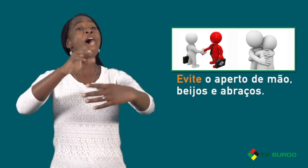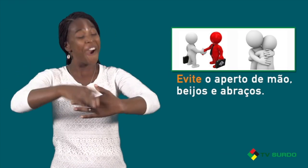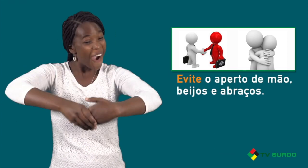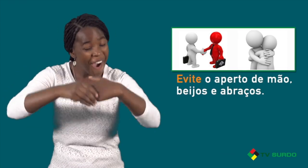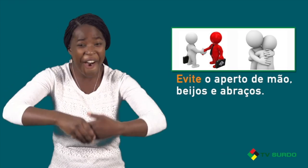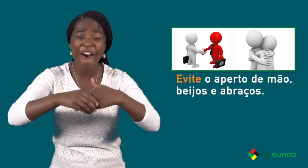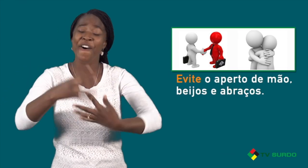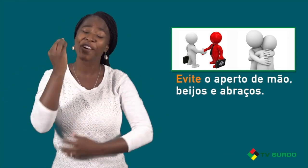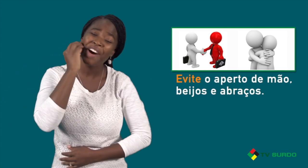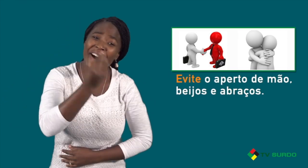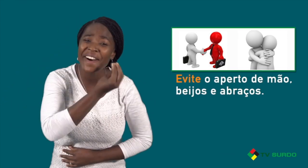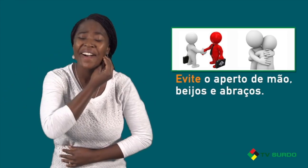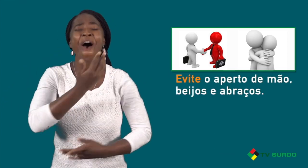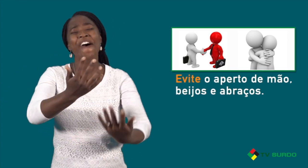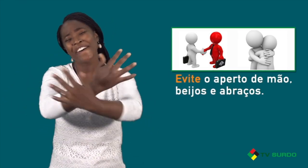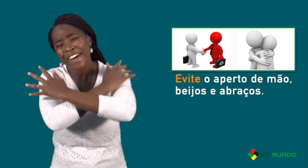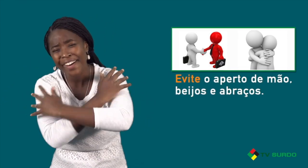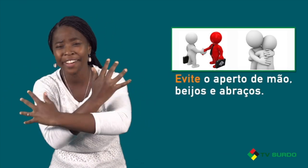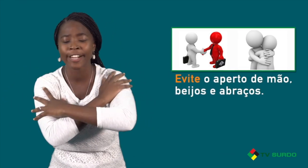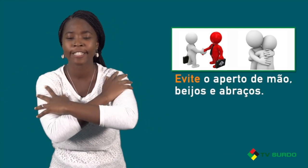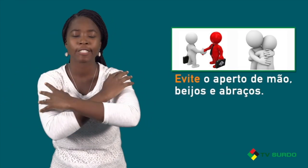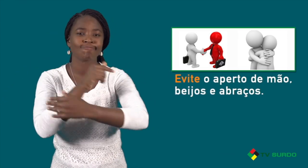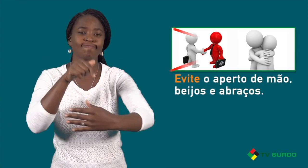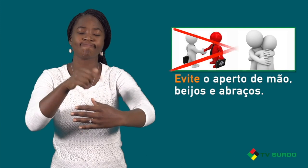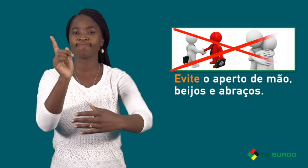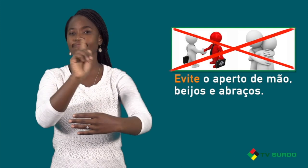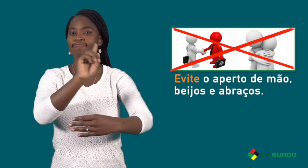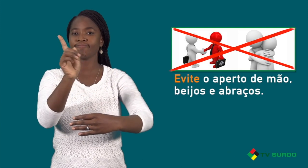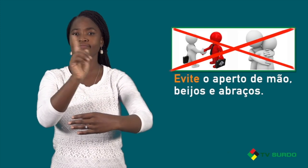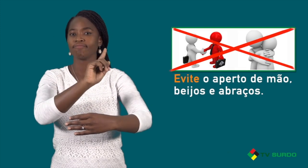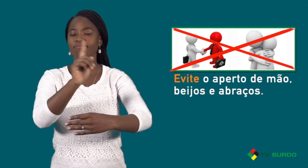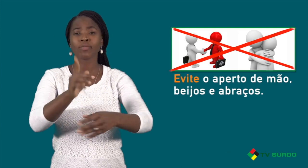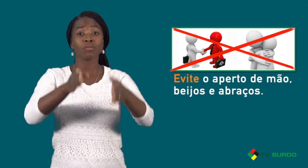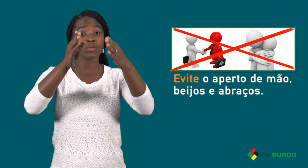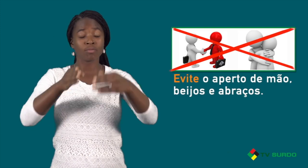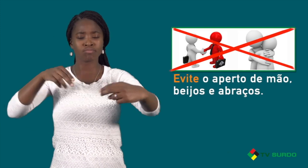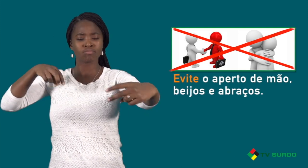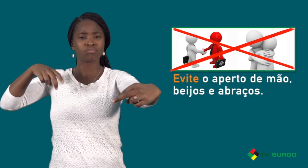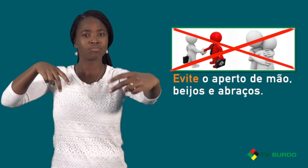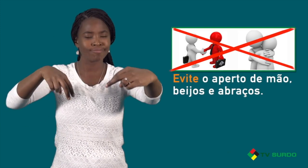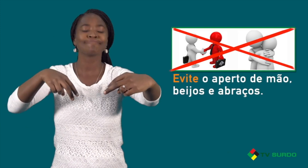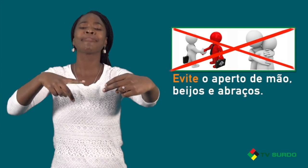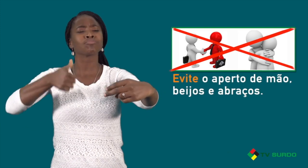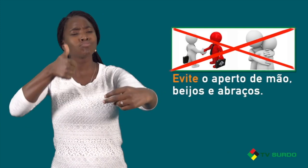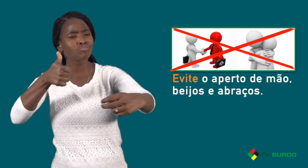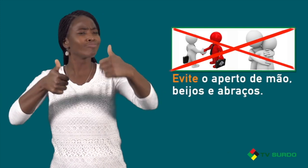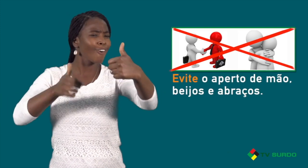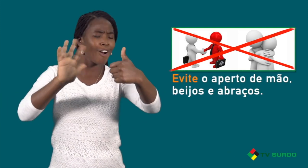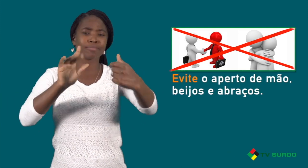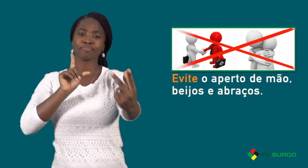dê beijinhos e nem abraço. Isto é errado. Saúde a pessoa à distância e